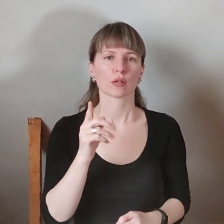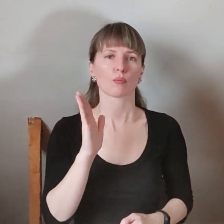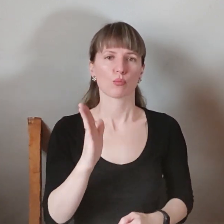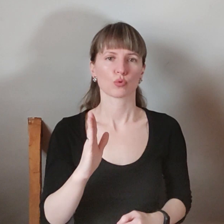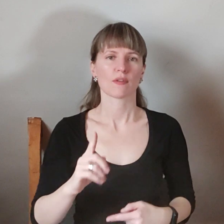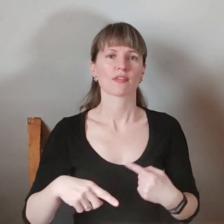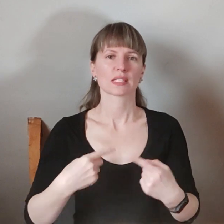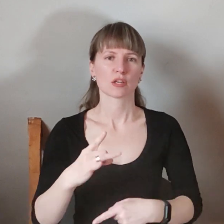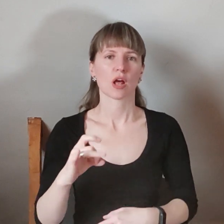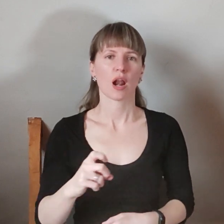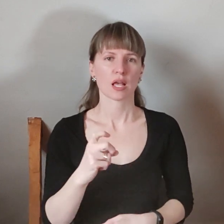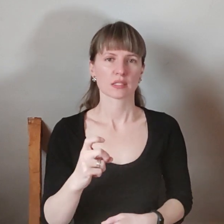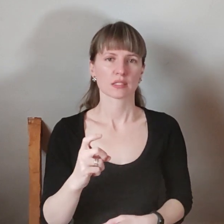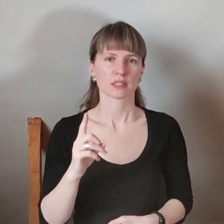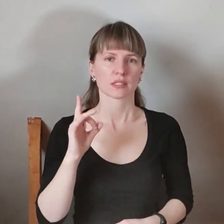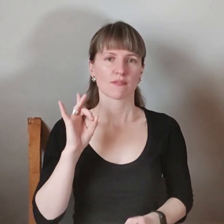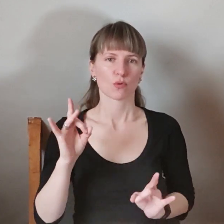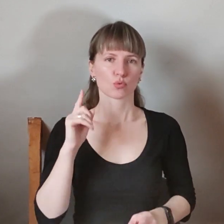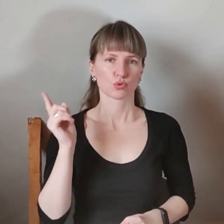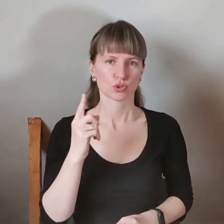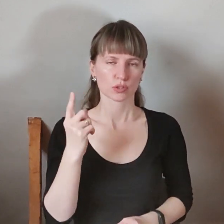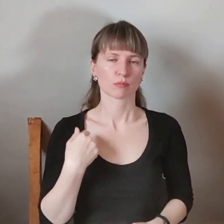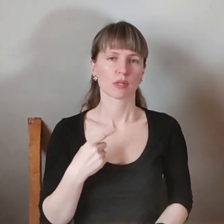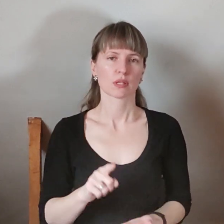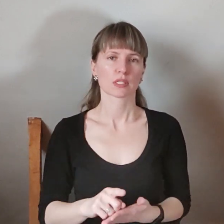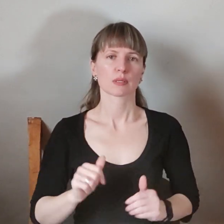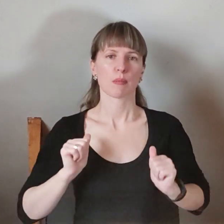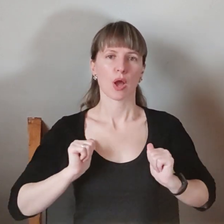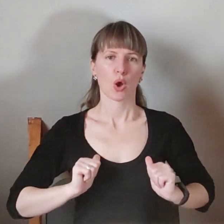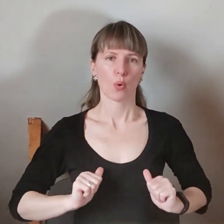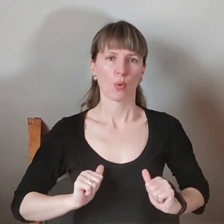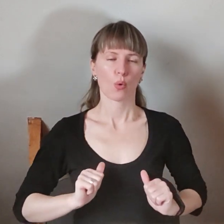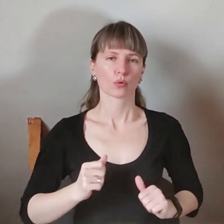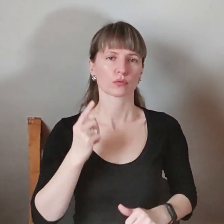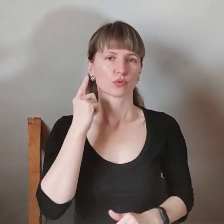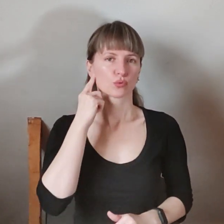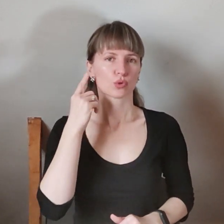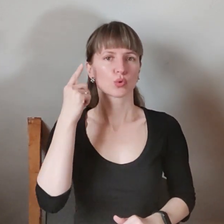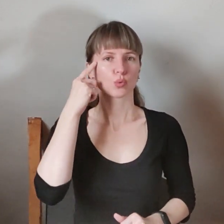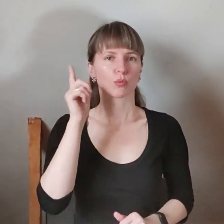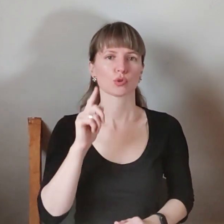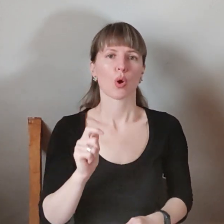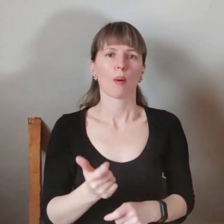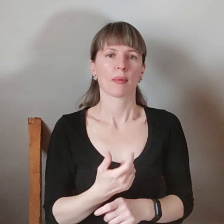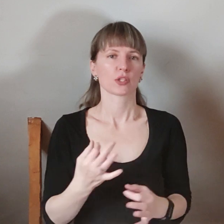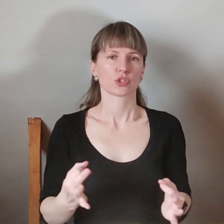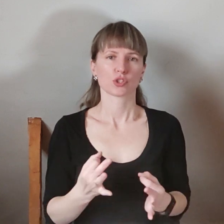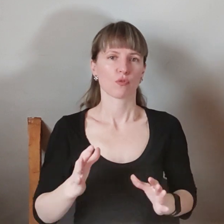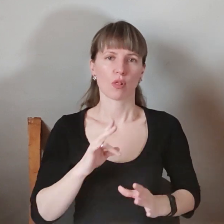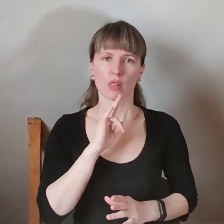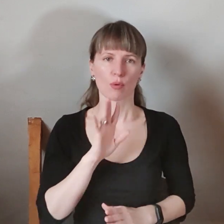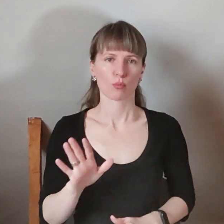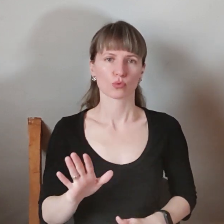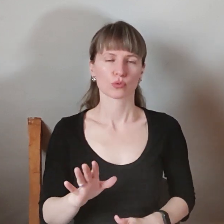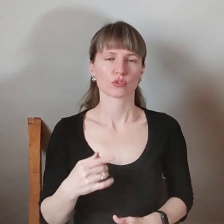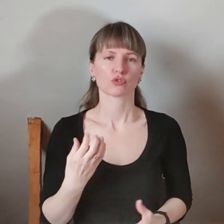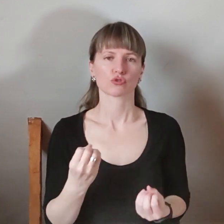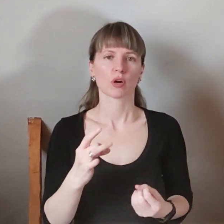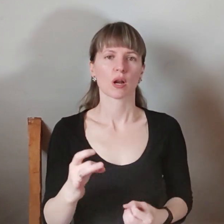вступний раз, ми маємо спокійно реагувати і думати, що знову нічого не відбувається. Я ще раз хочу всіх